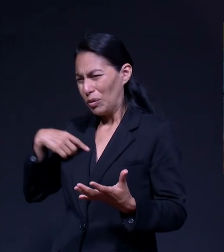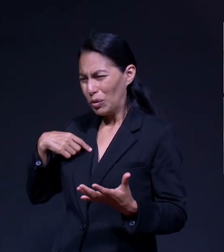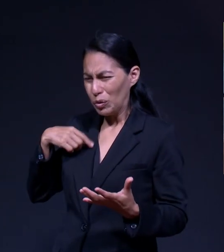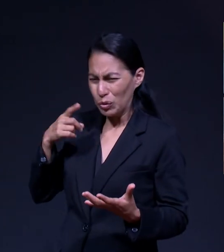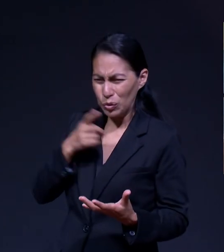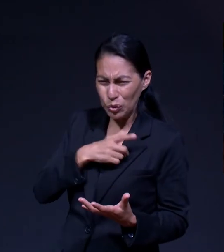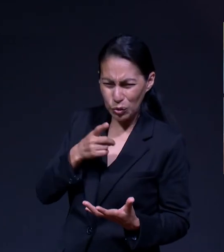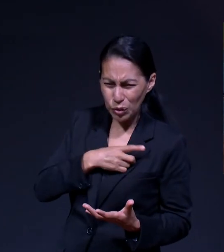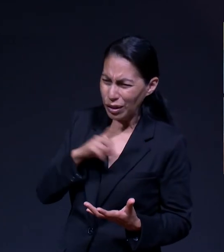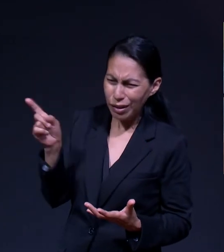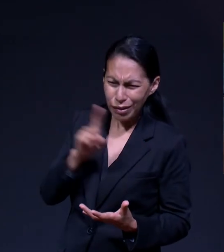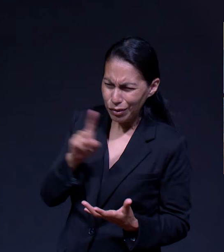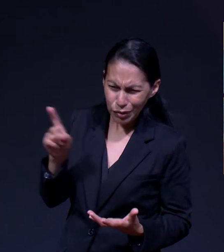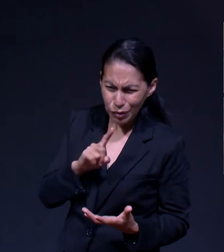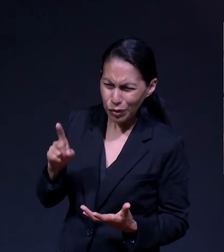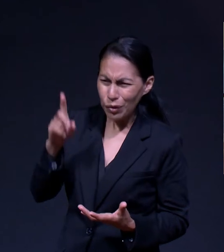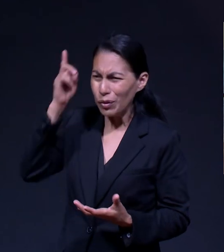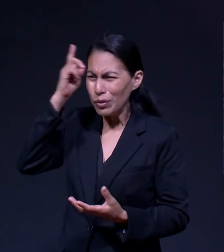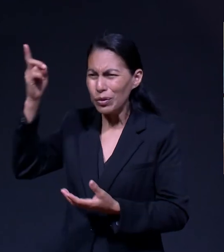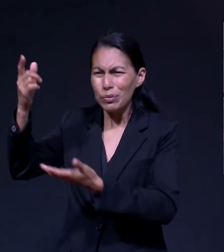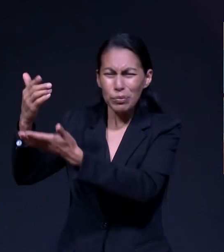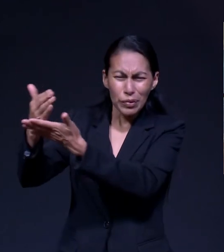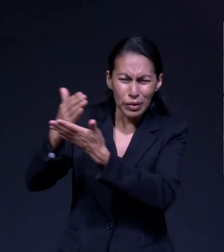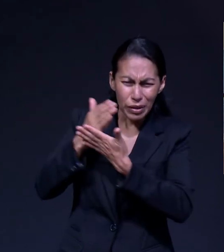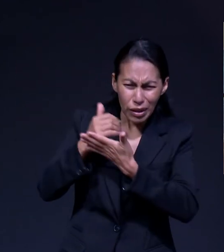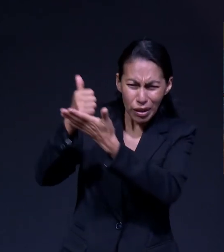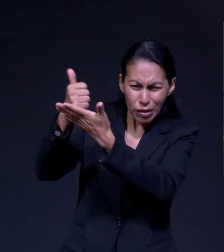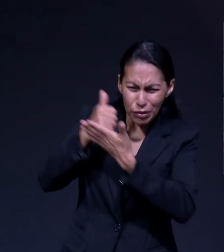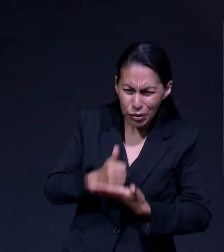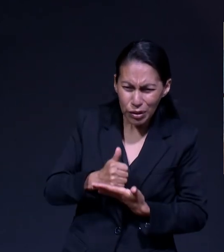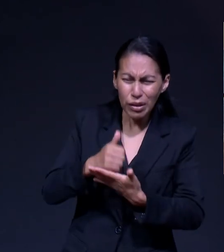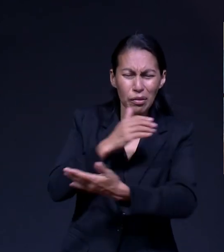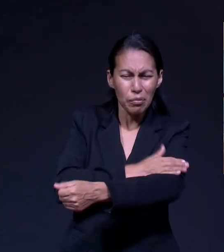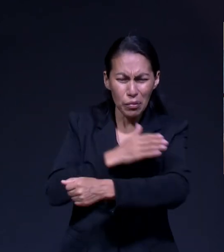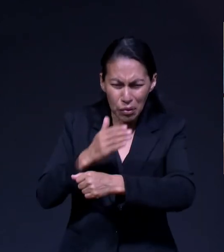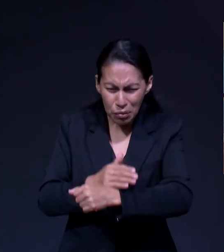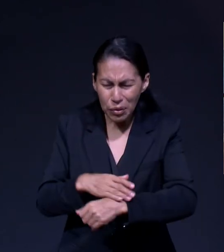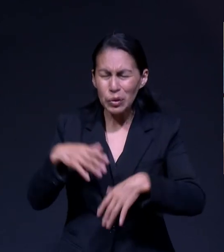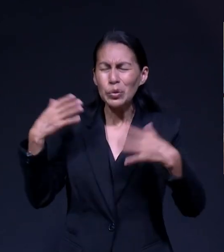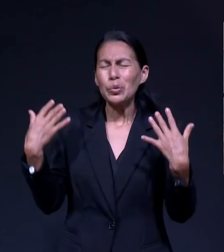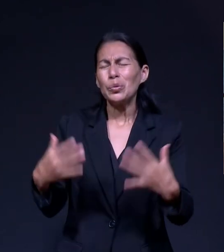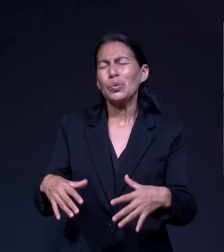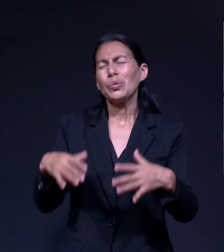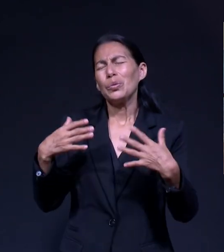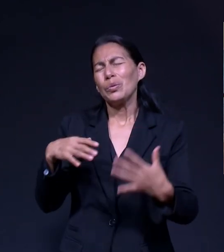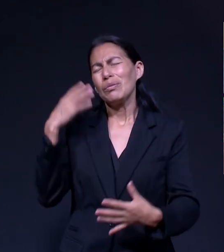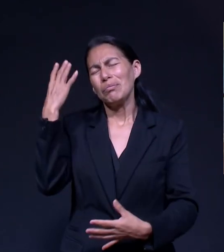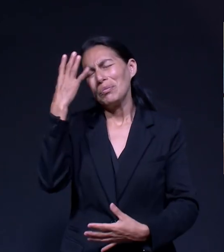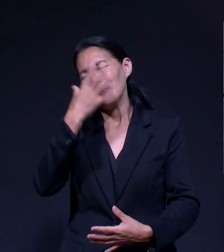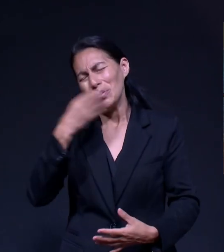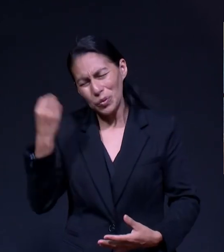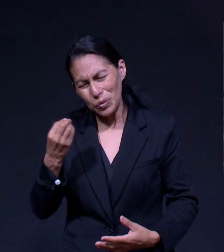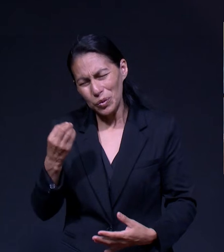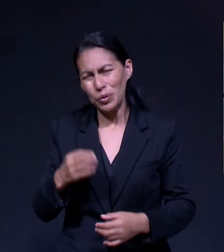Último Tiempo En Que He Convertido He Resignificado También La Experiencia De Orar Porque Como Le Dije